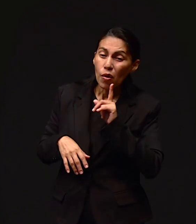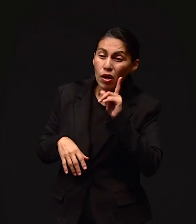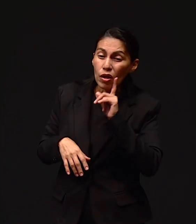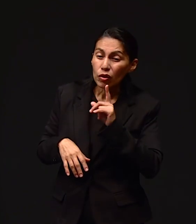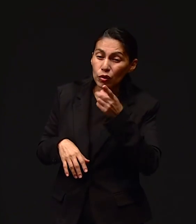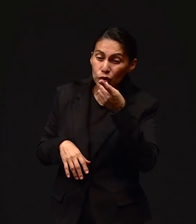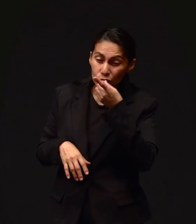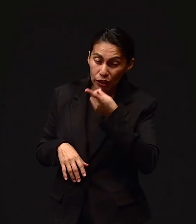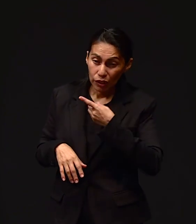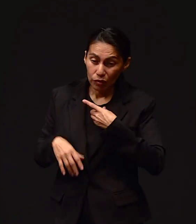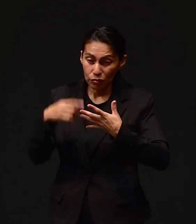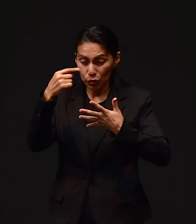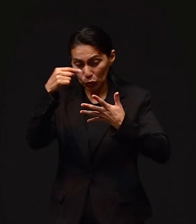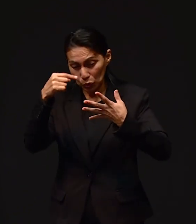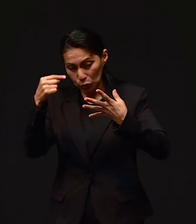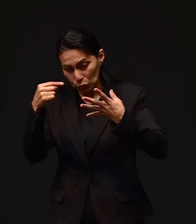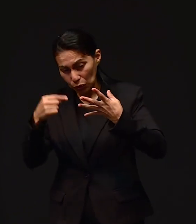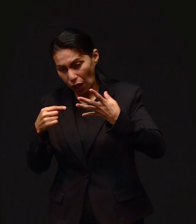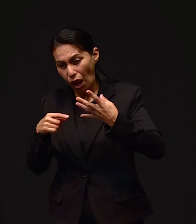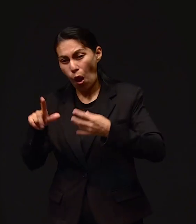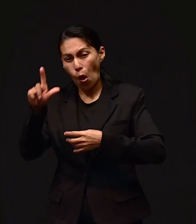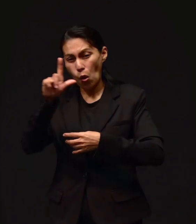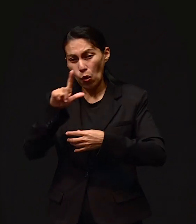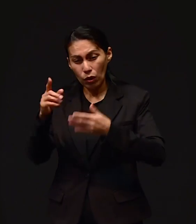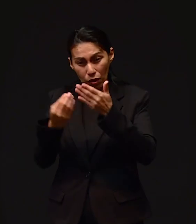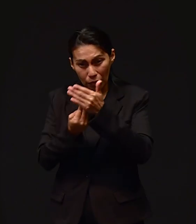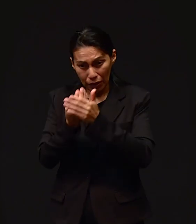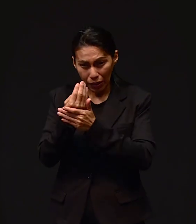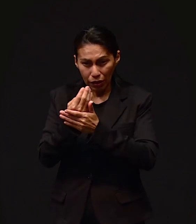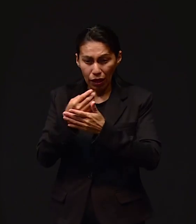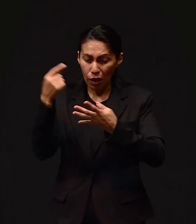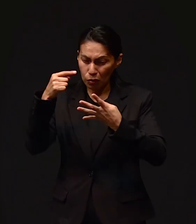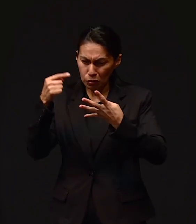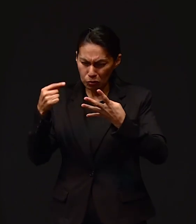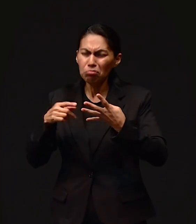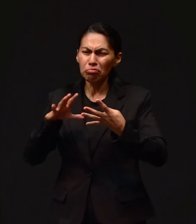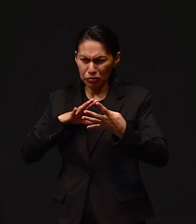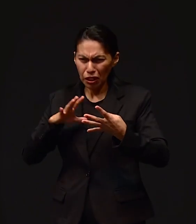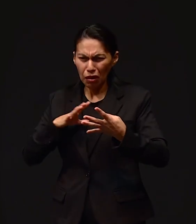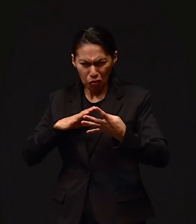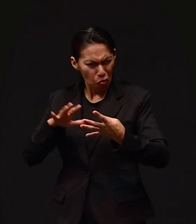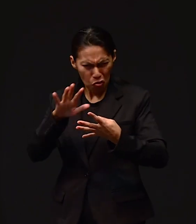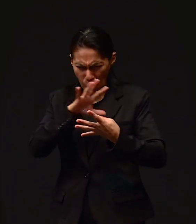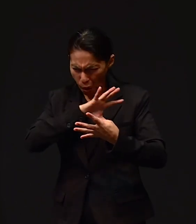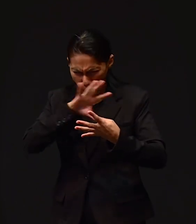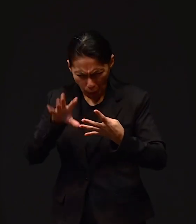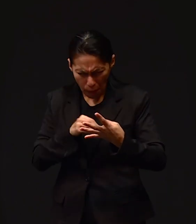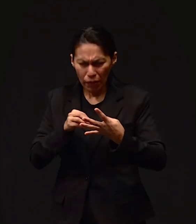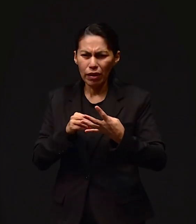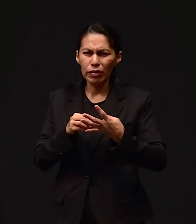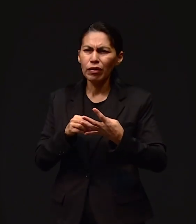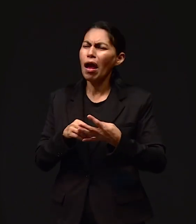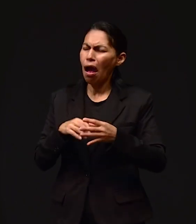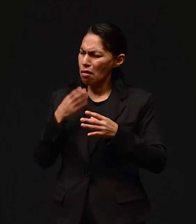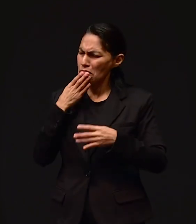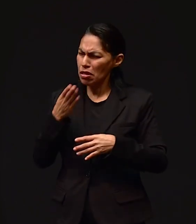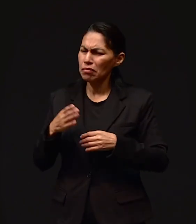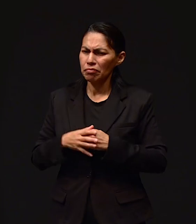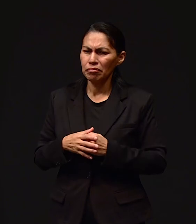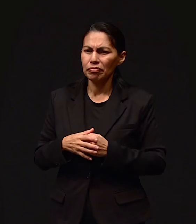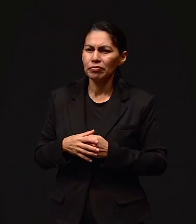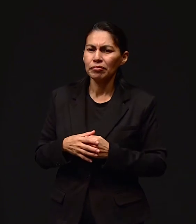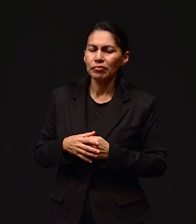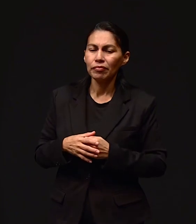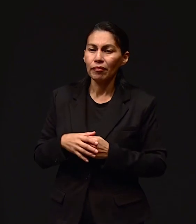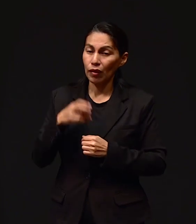Y ya la señorita nos dio las indicaciones. Y todo, no, pues el lunes véngase con eso. Todo lo que me está pidiendo lo tengo. Le dije, así es que no hay problema. Y bueno,